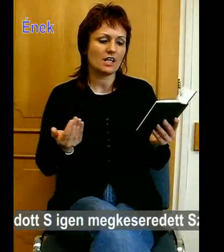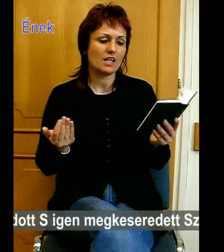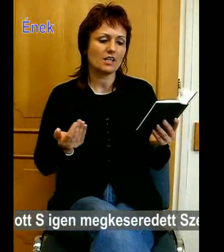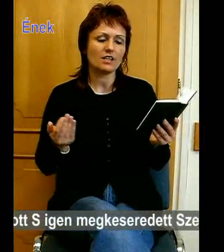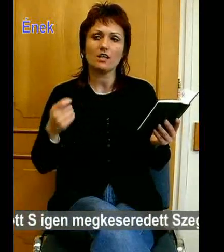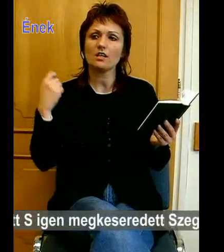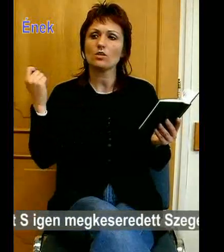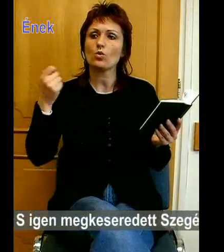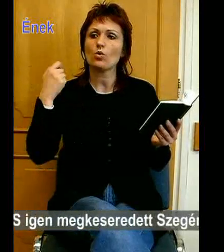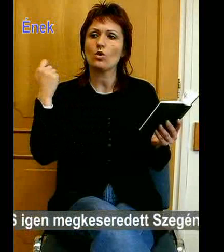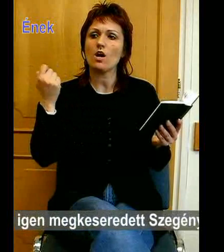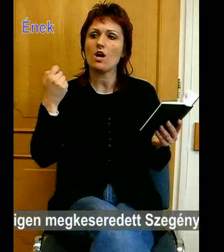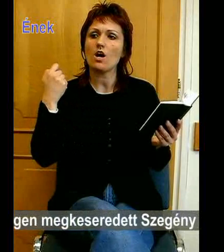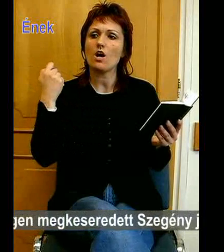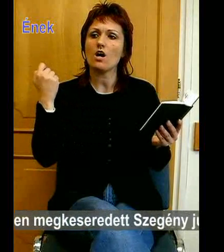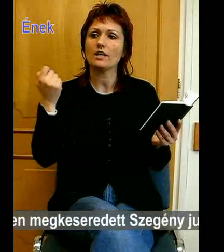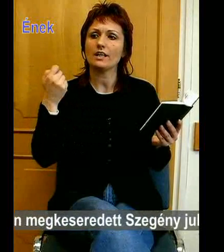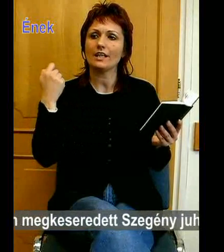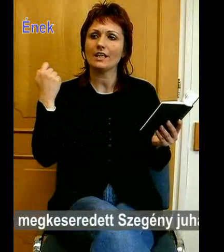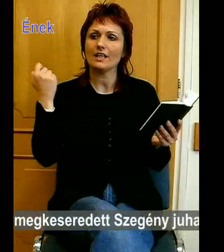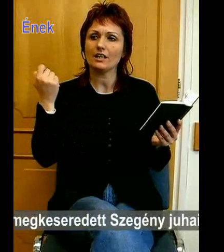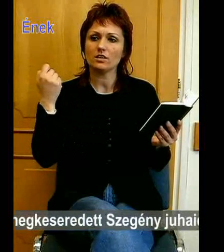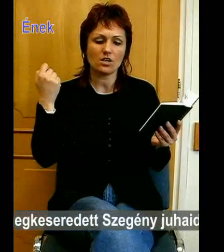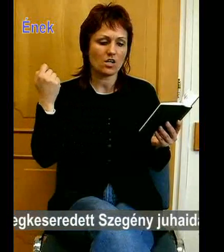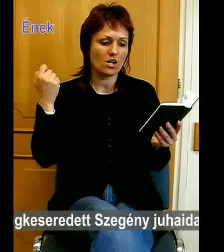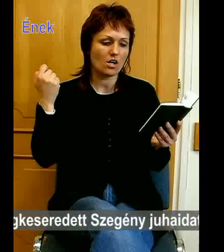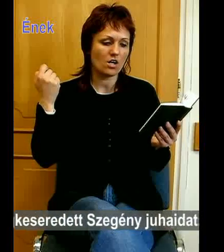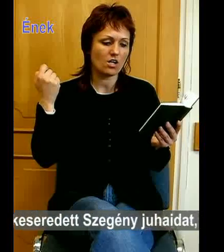Szerintjük az Isten hívása,